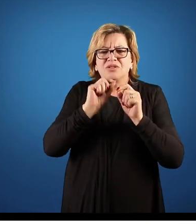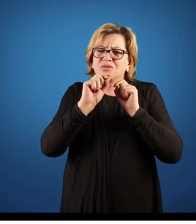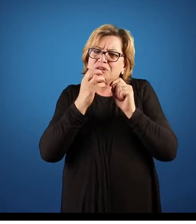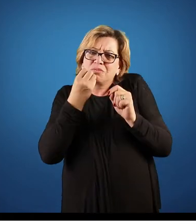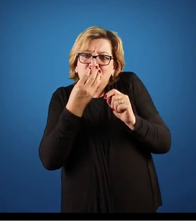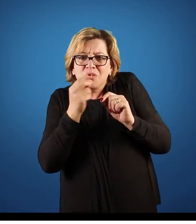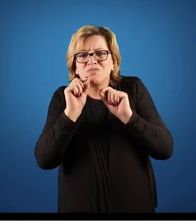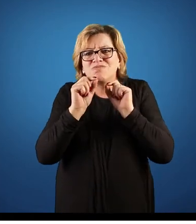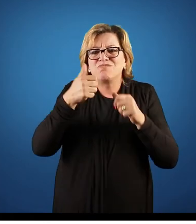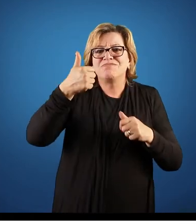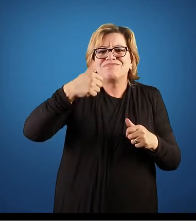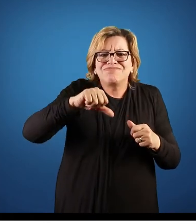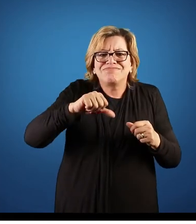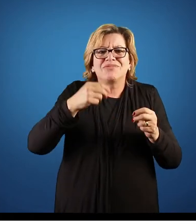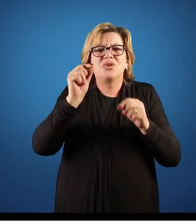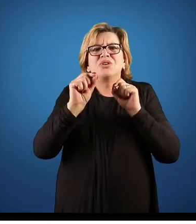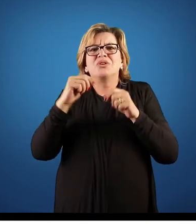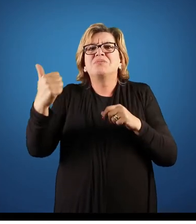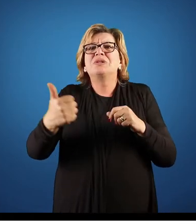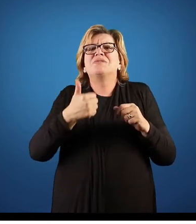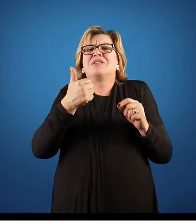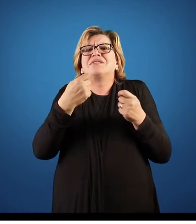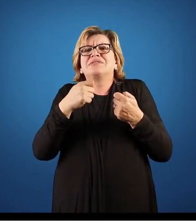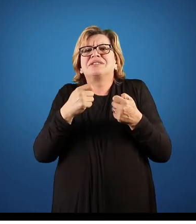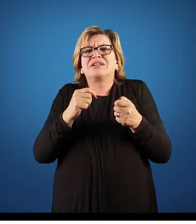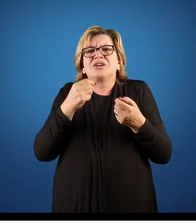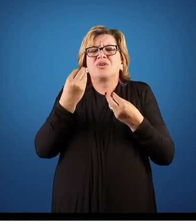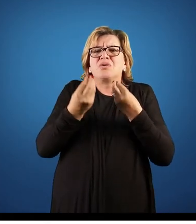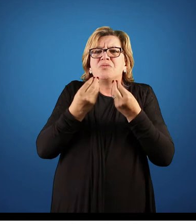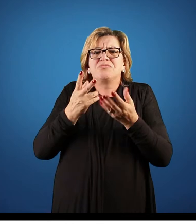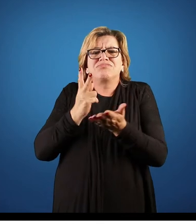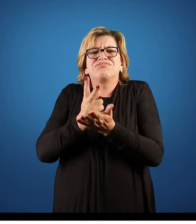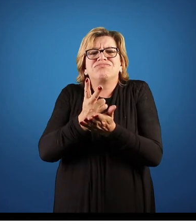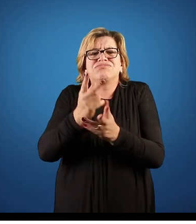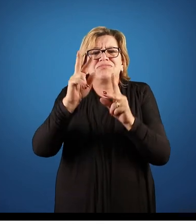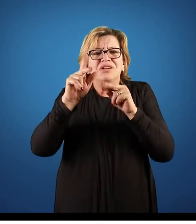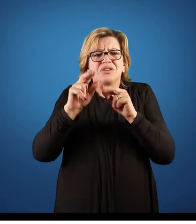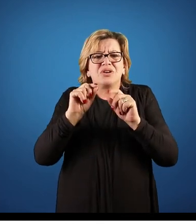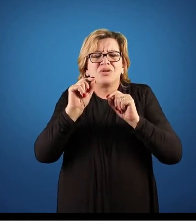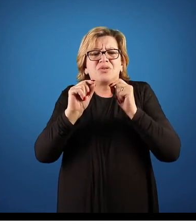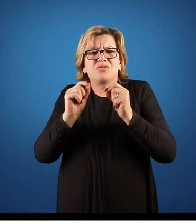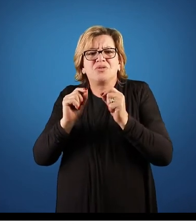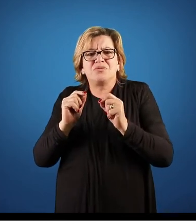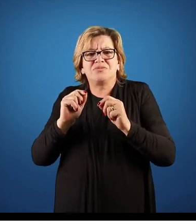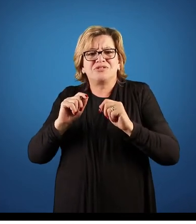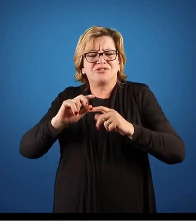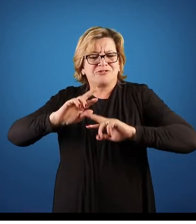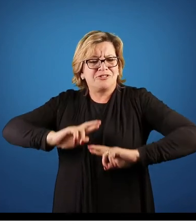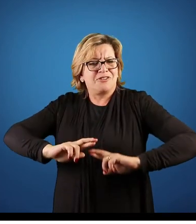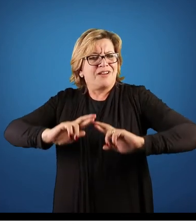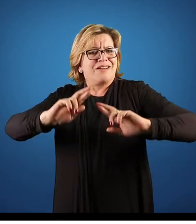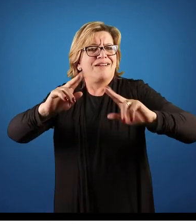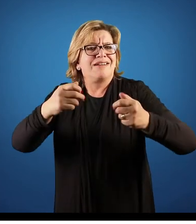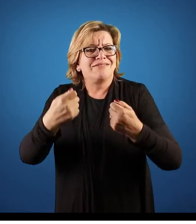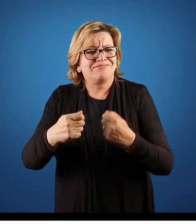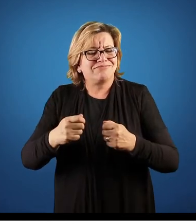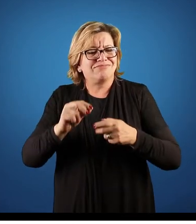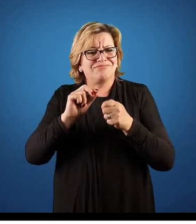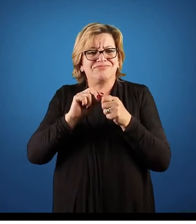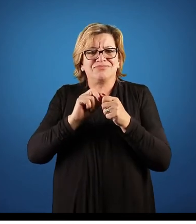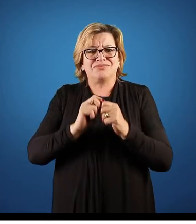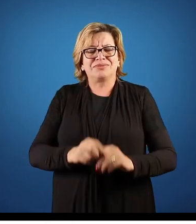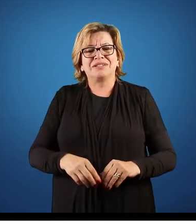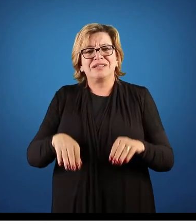o que está ruim, o que eu posso melhorar, o que eu posso manter, o que eu devo estar trabalhando de uma forma diferenciada dentro da organização.